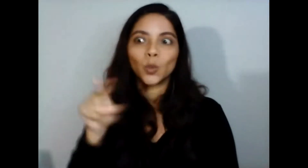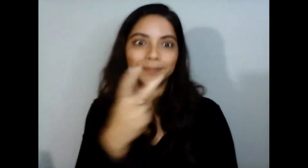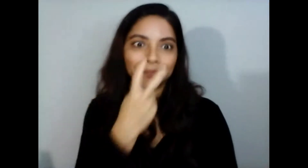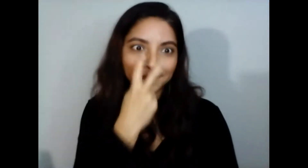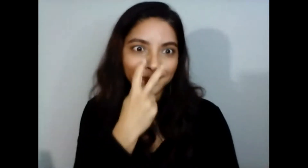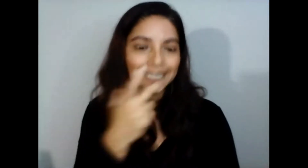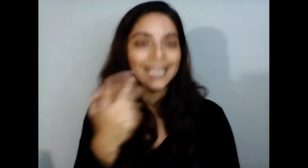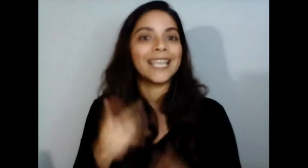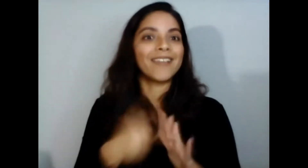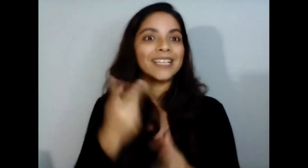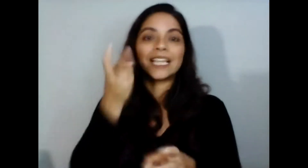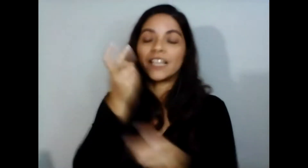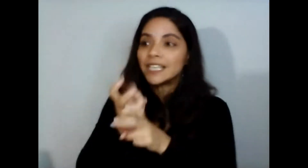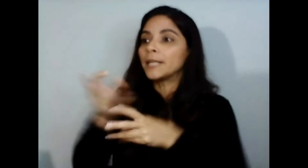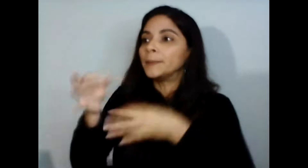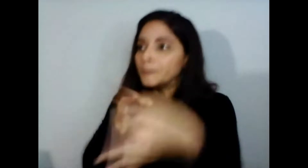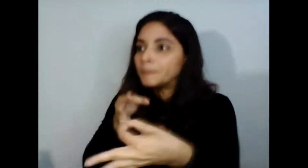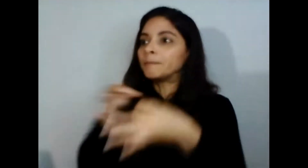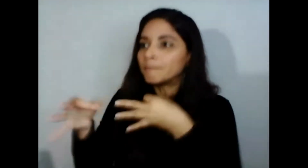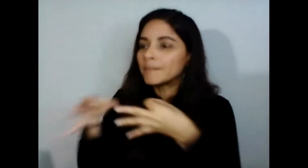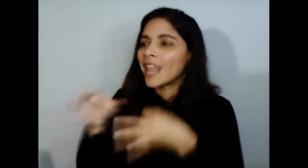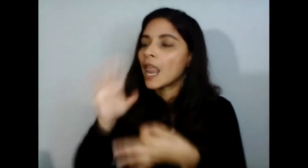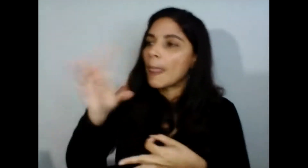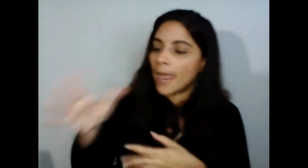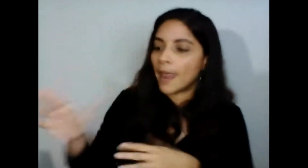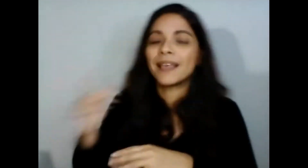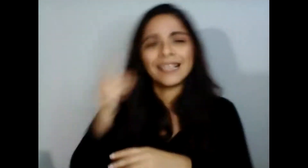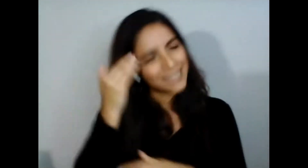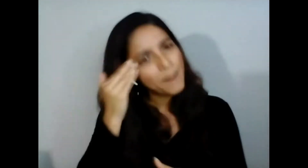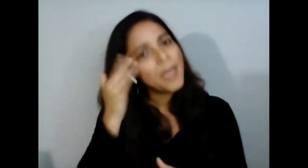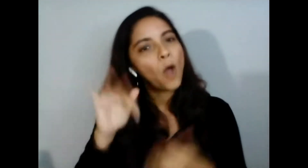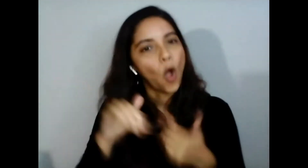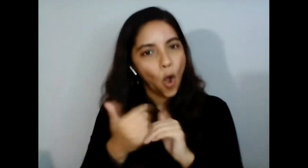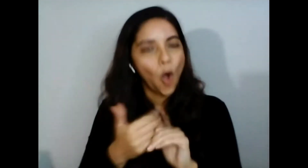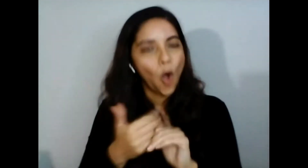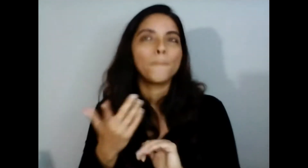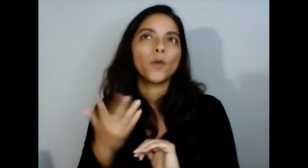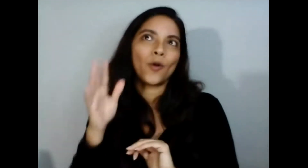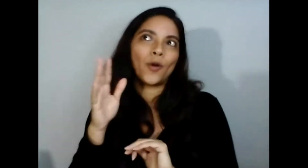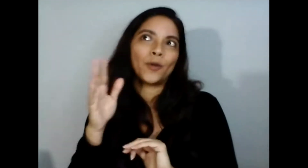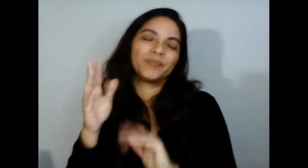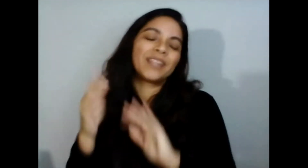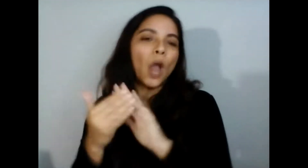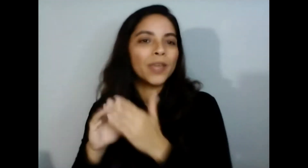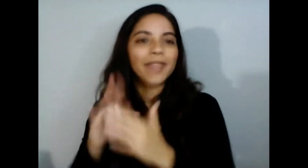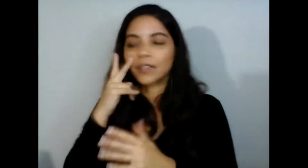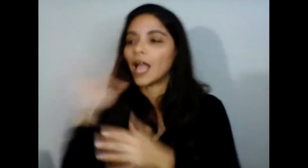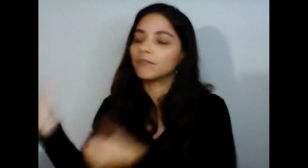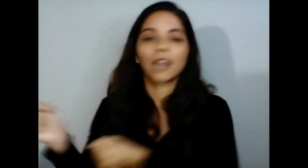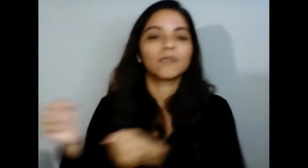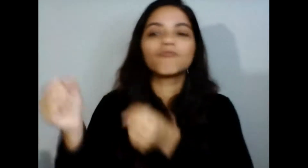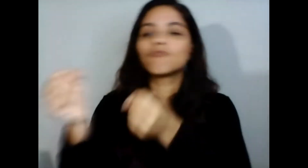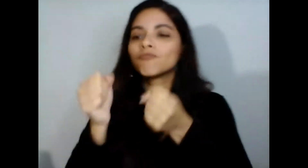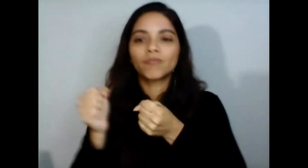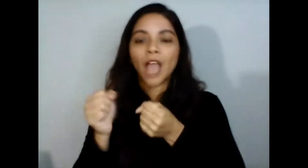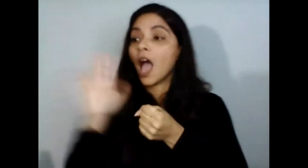estar hablándole diciendo para guiarlo si hay personas solas en la comunidad que no le visitan familia y le damos mascarilla